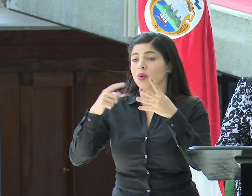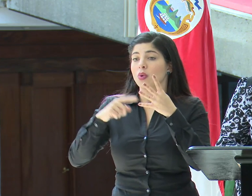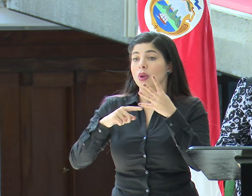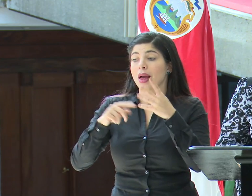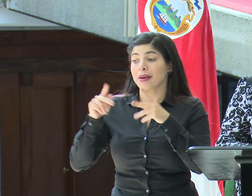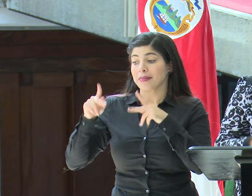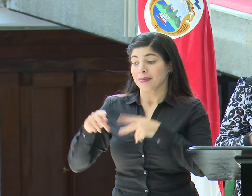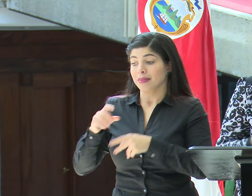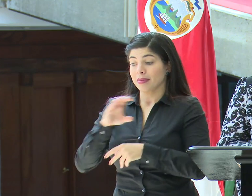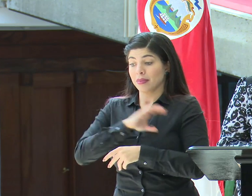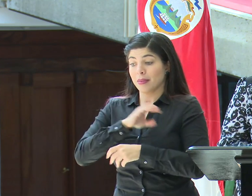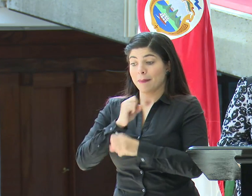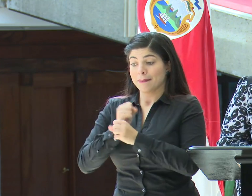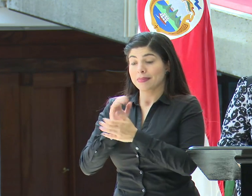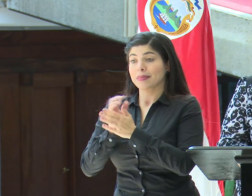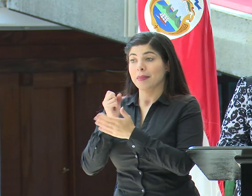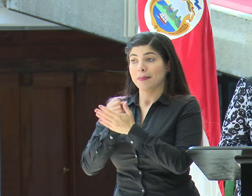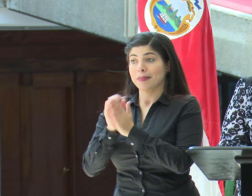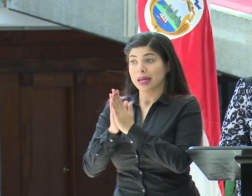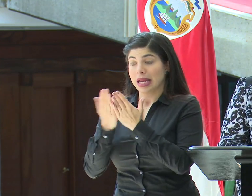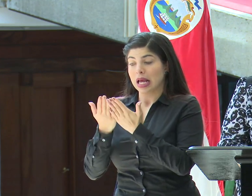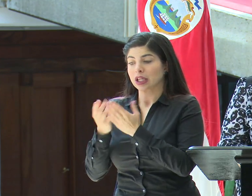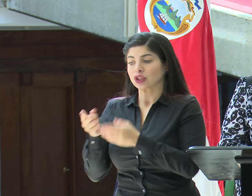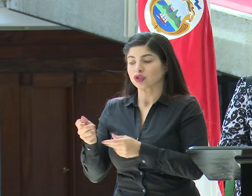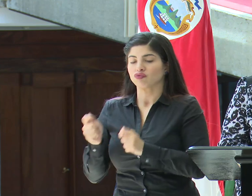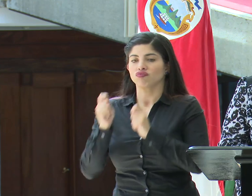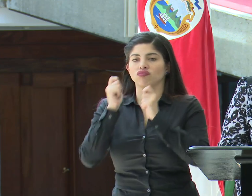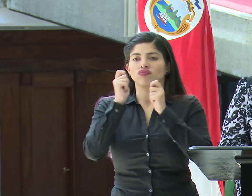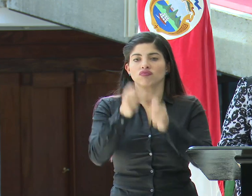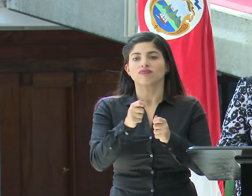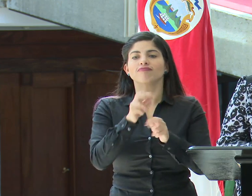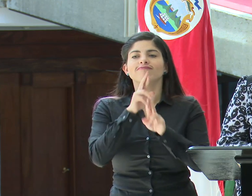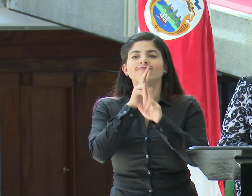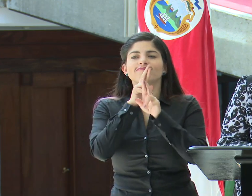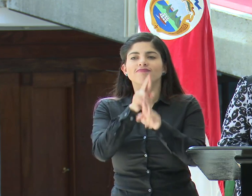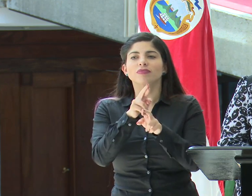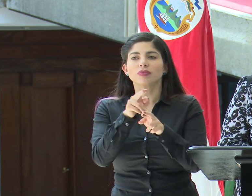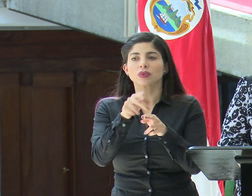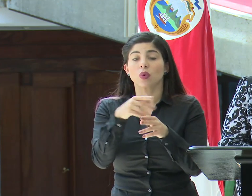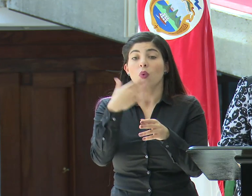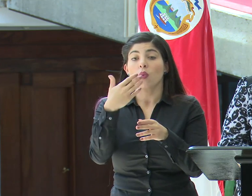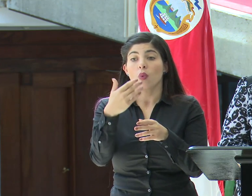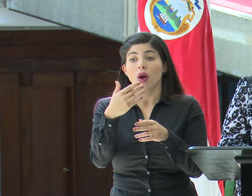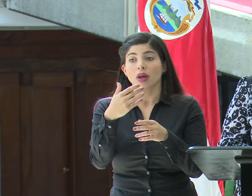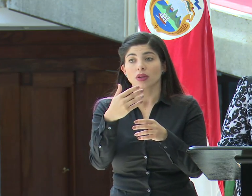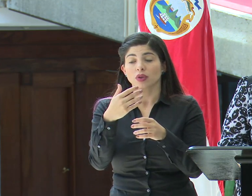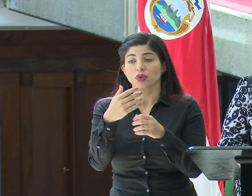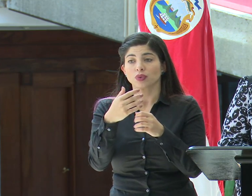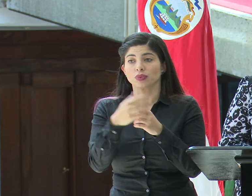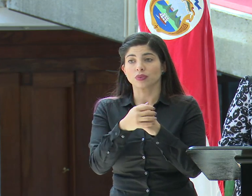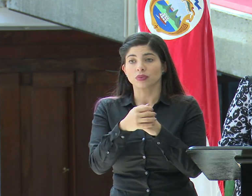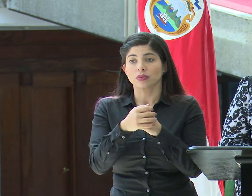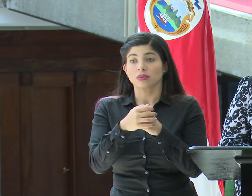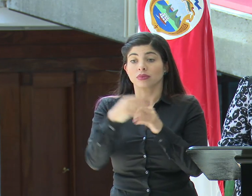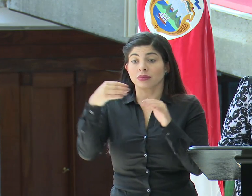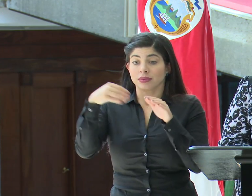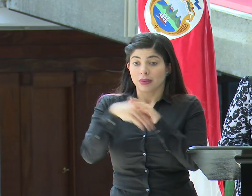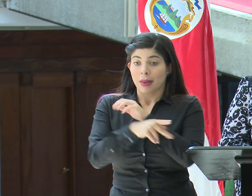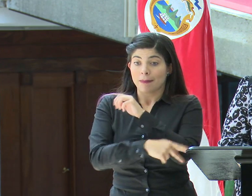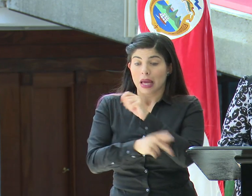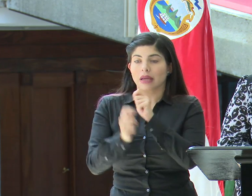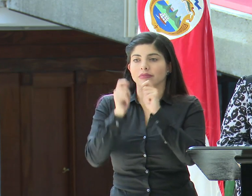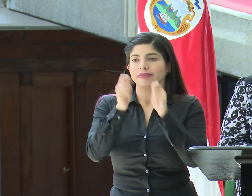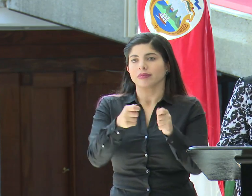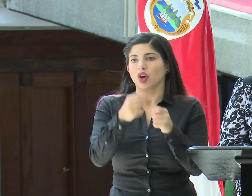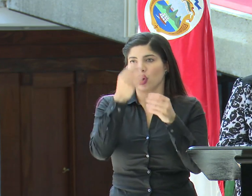oficial de migración va a proceder a notificarle con una resolución una vez que se haga el ingreso al territorio